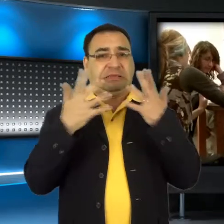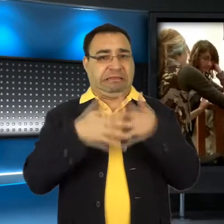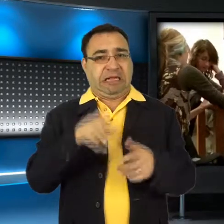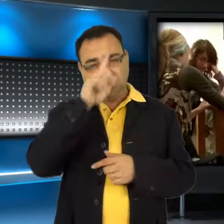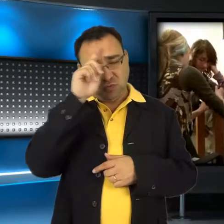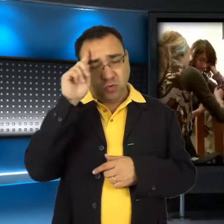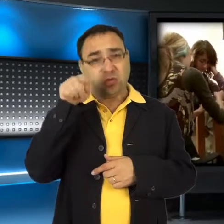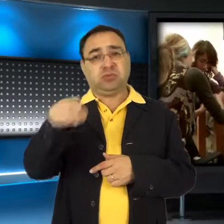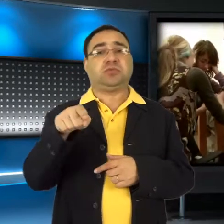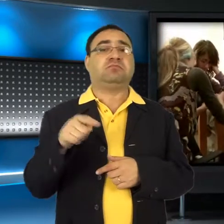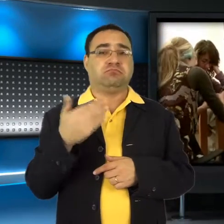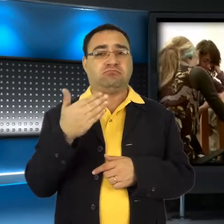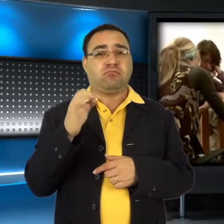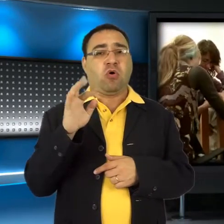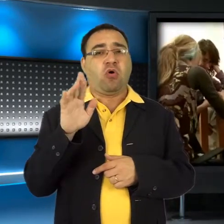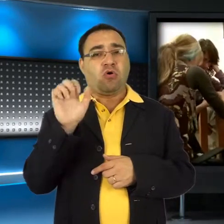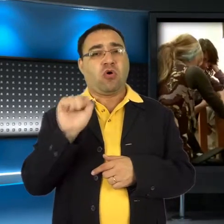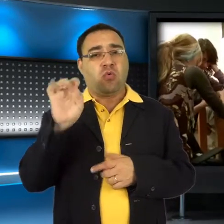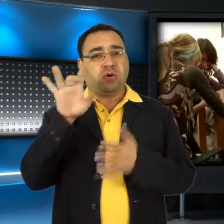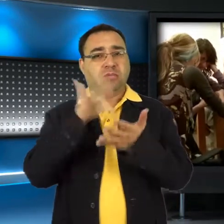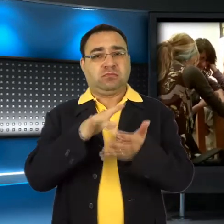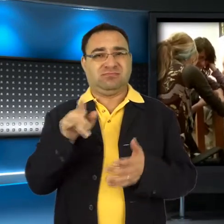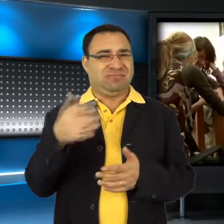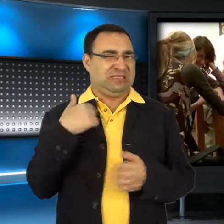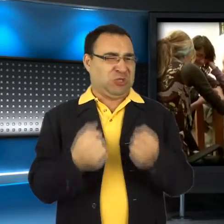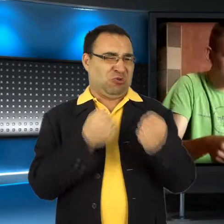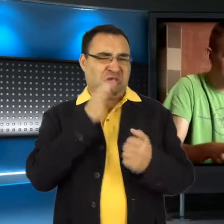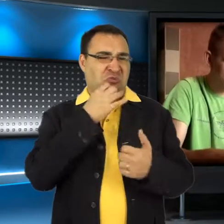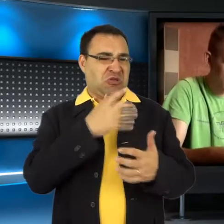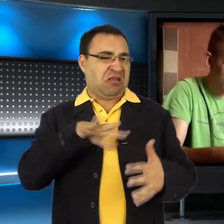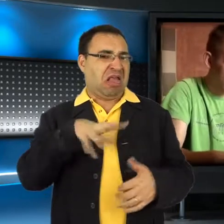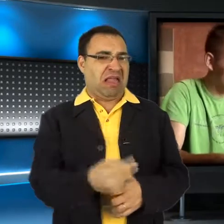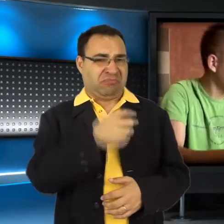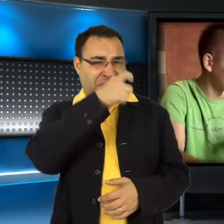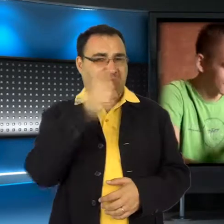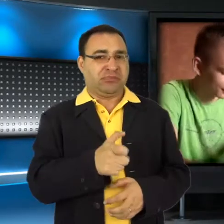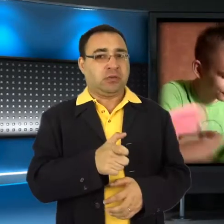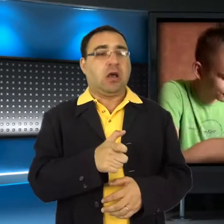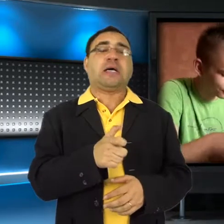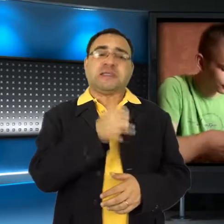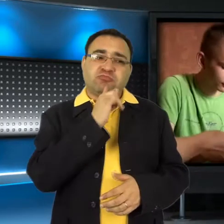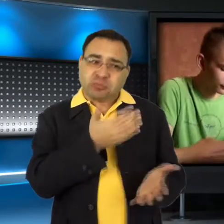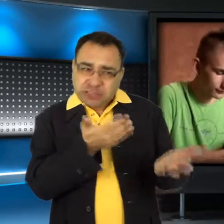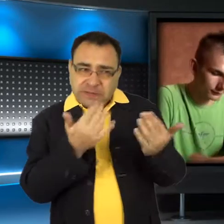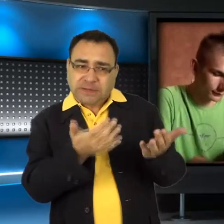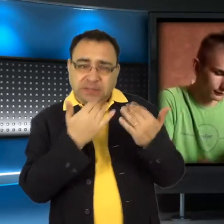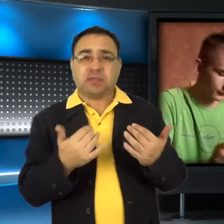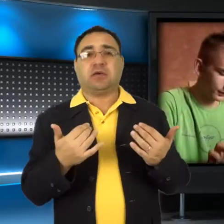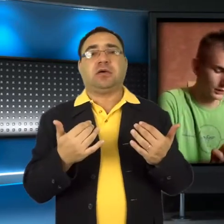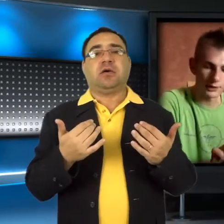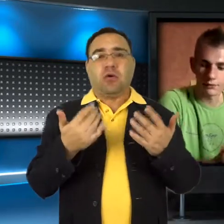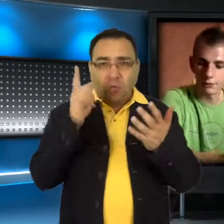młodzieżowego klubu integracji społecznej UL w Morągu jeszcze niedawno określani byli mianem trudnej młodzieży. Gdyby nie udział w zajęciach